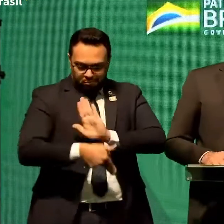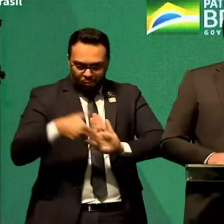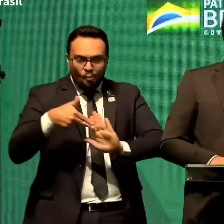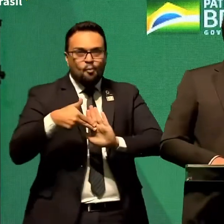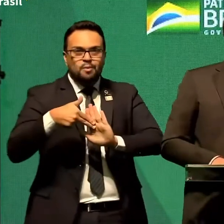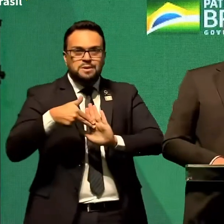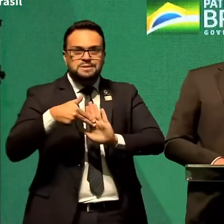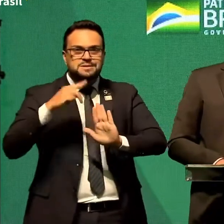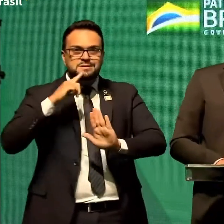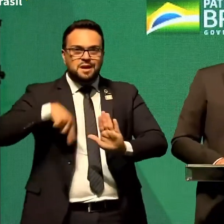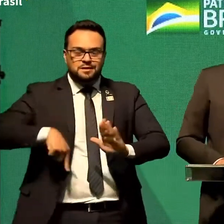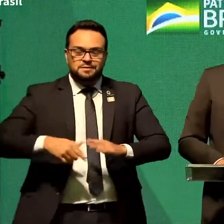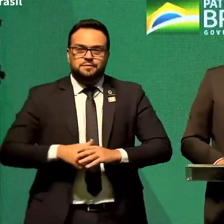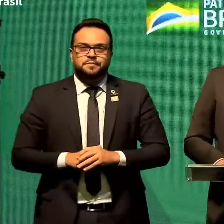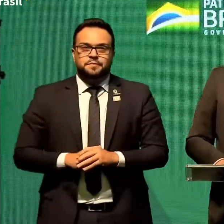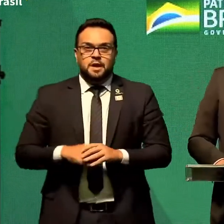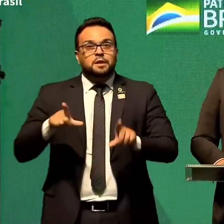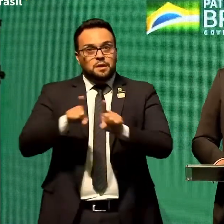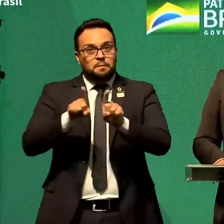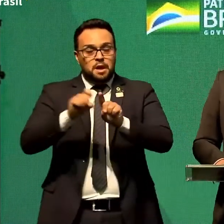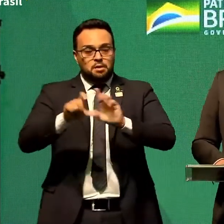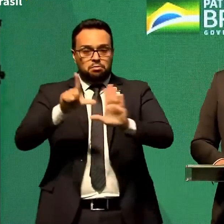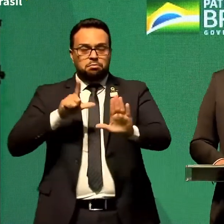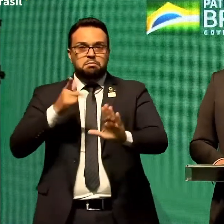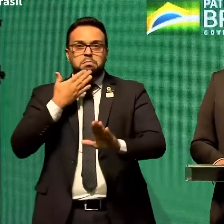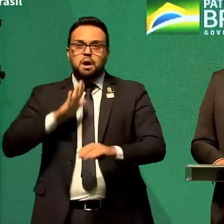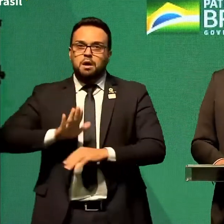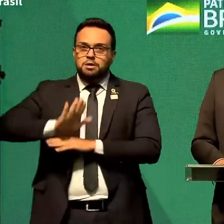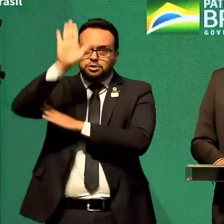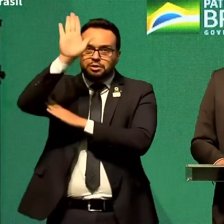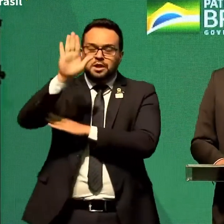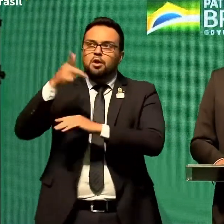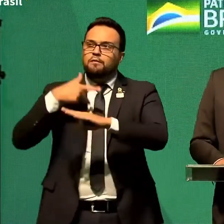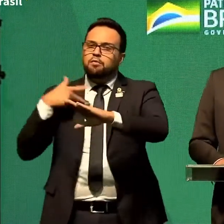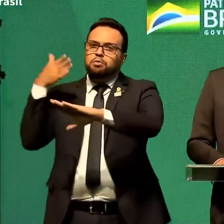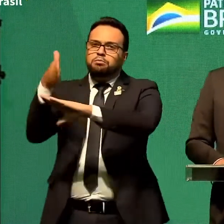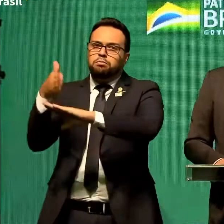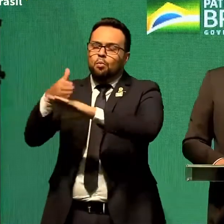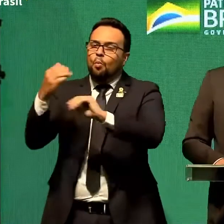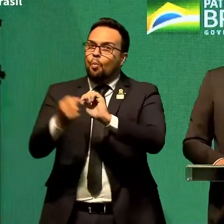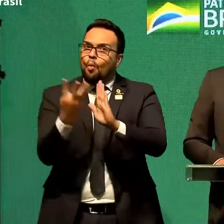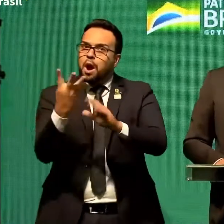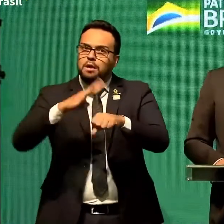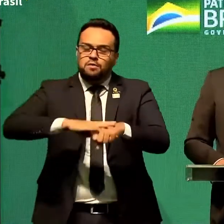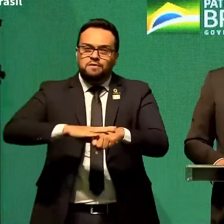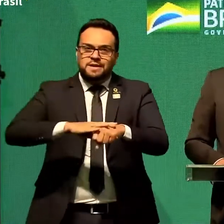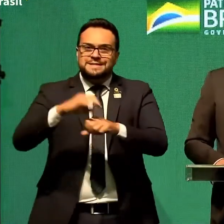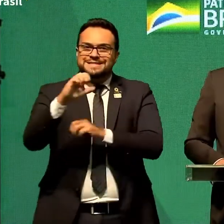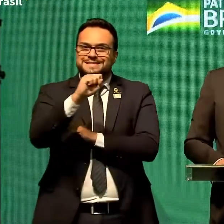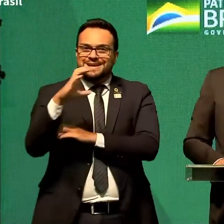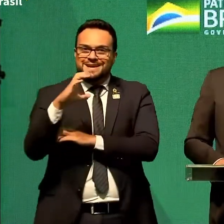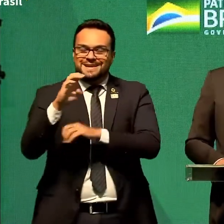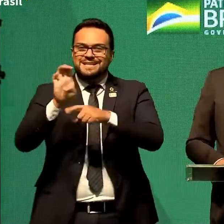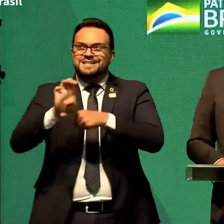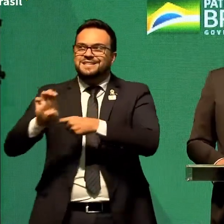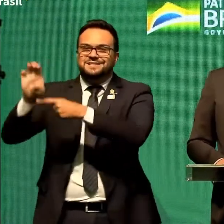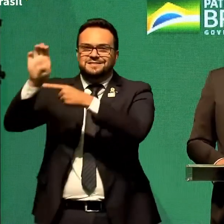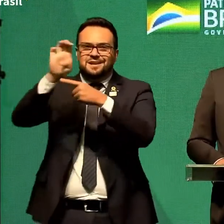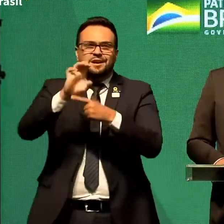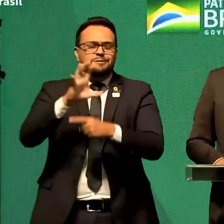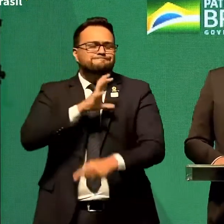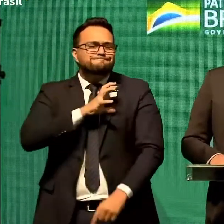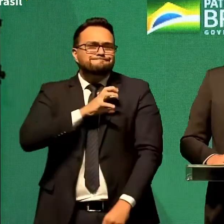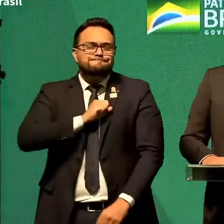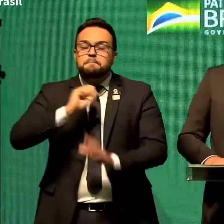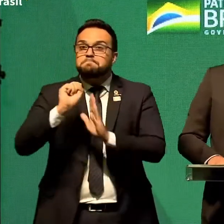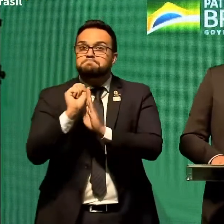Estive, no total, quatro vezes em Santa Catarina. Um estado pelo qual eu me apaixonei desde